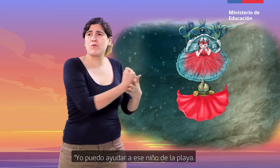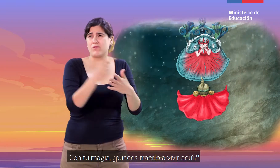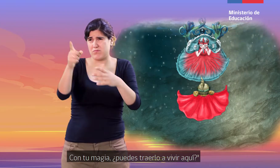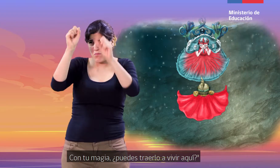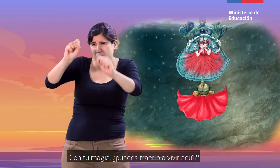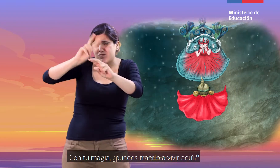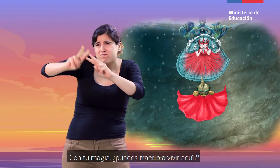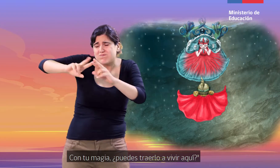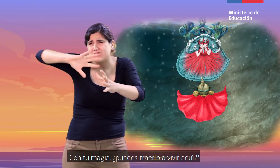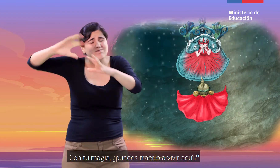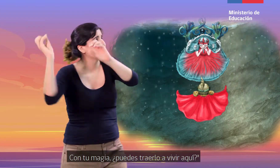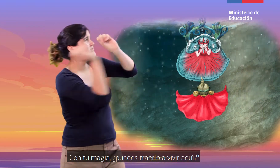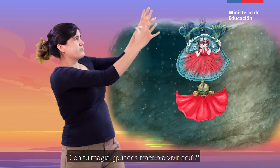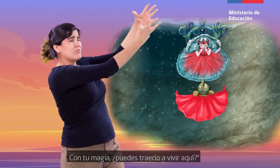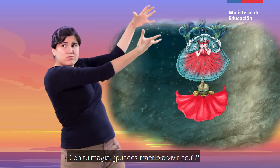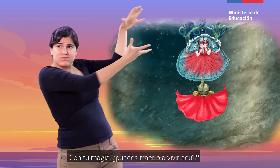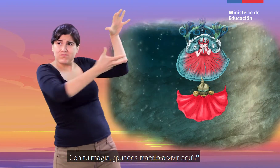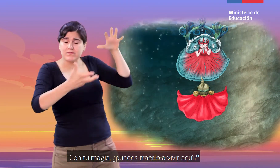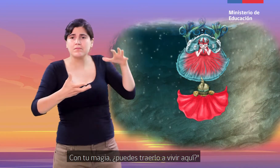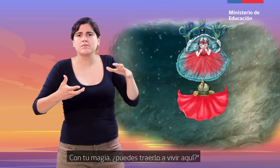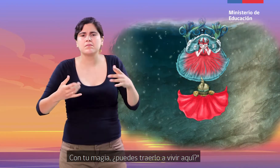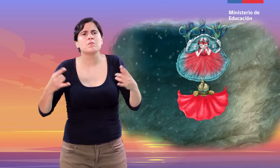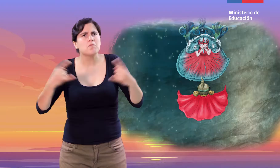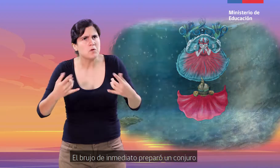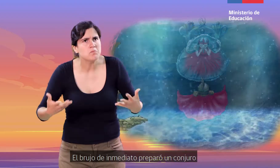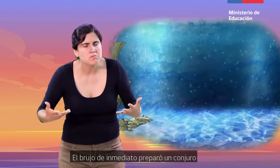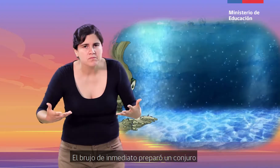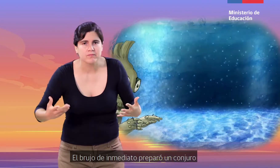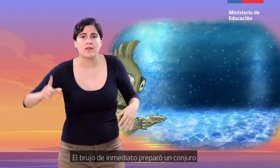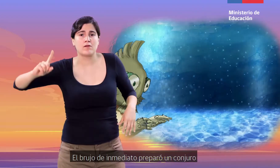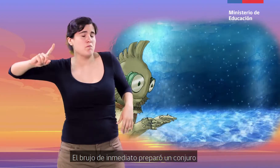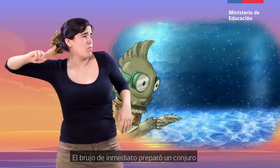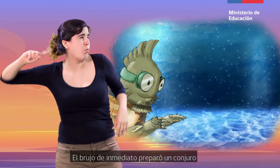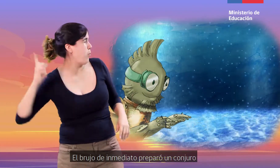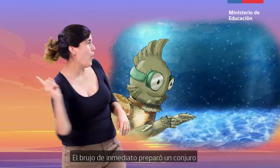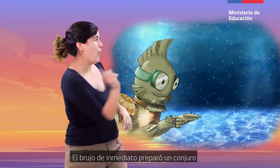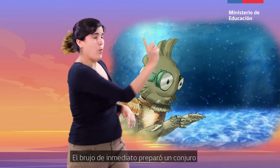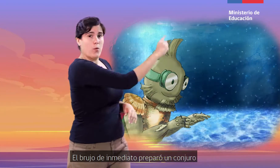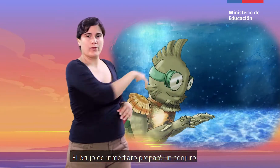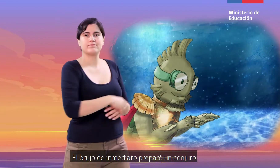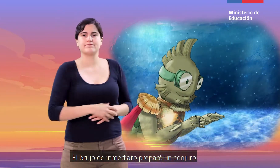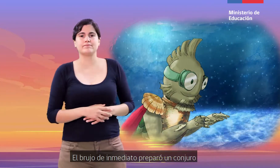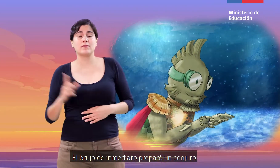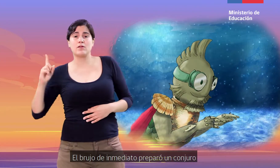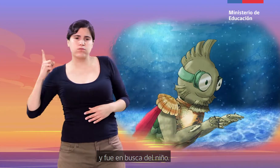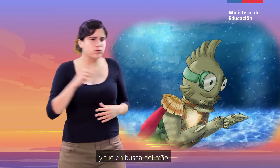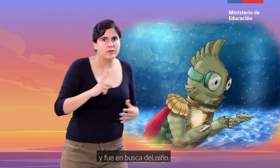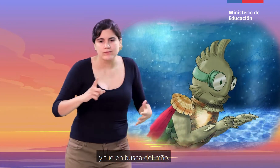Con tu magia, ¿puedes traerlo a vivir aquí? El brujo, de inmediato, preparó un conjuro y fue en